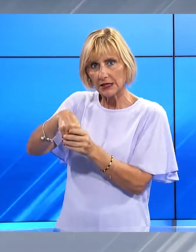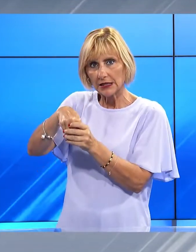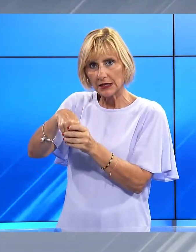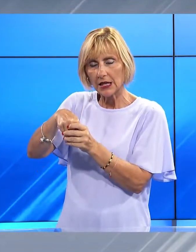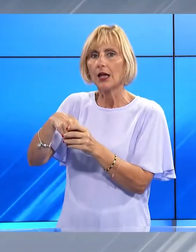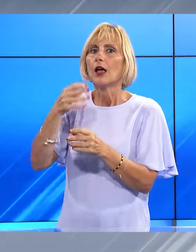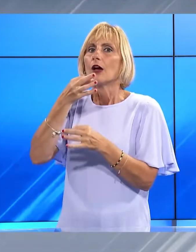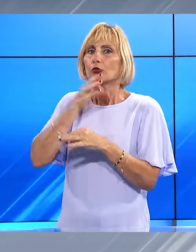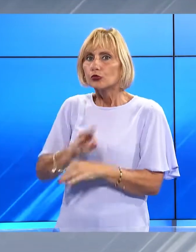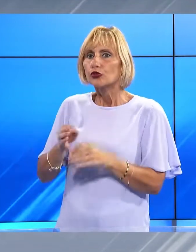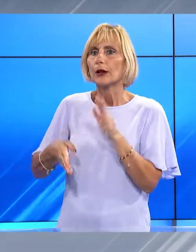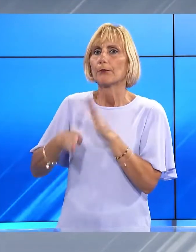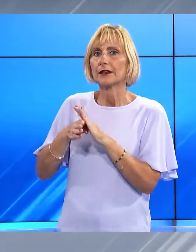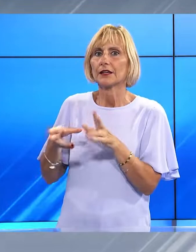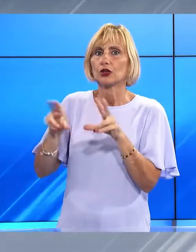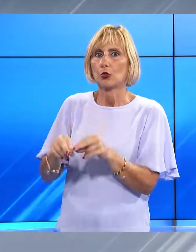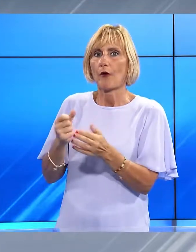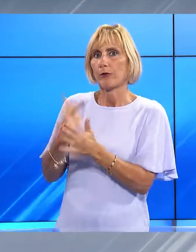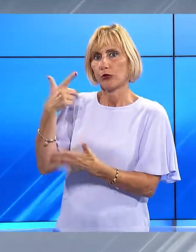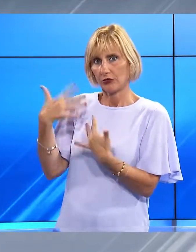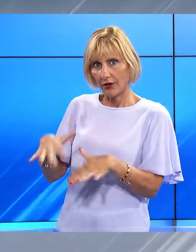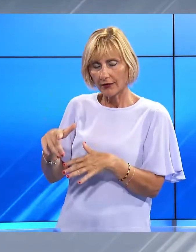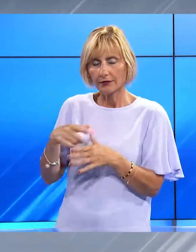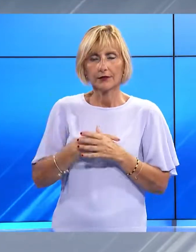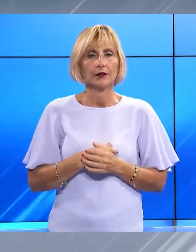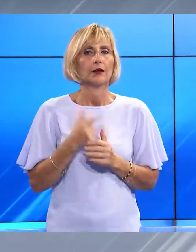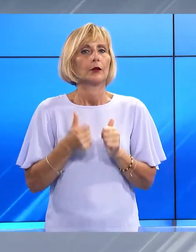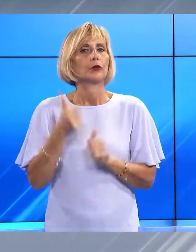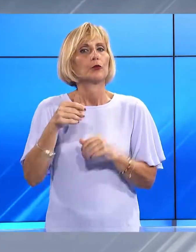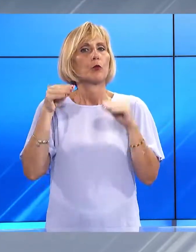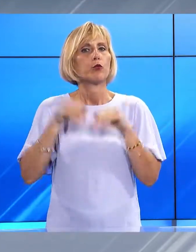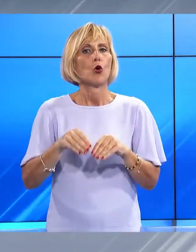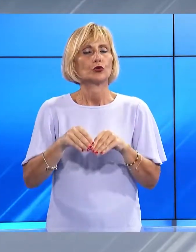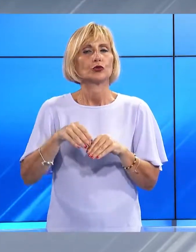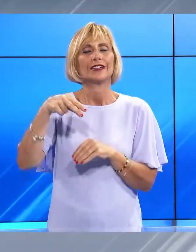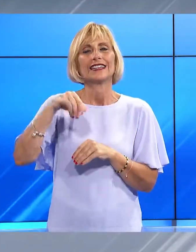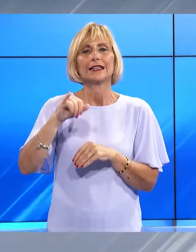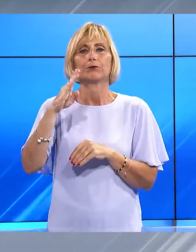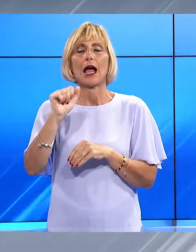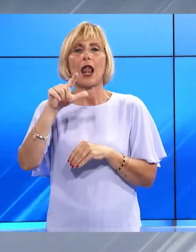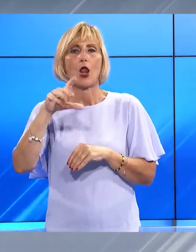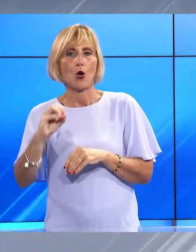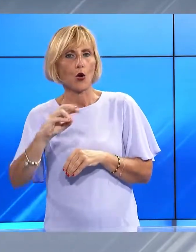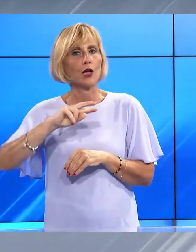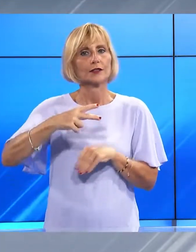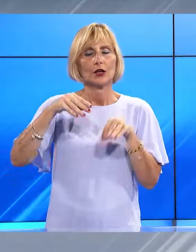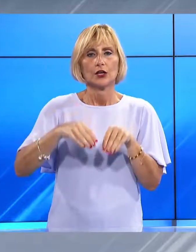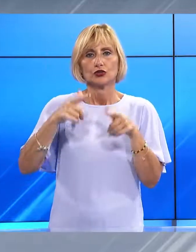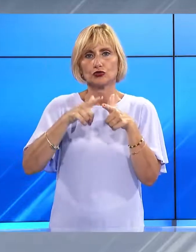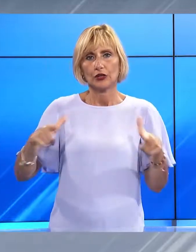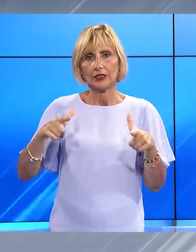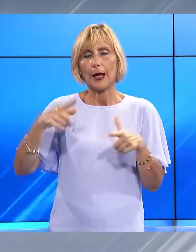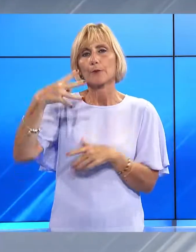a ripartire in maniera importante. Sul fronte agonistico, primo posto per il gruppo Paglio del Niballo, secondo posto per città murata di